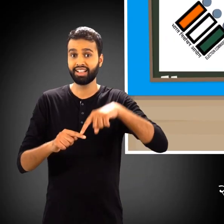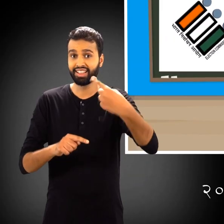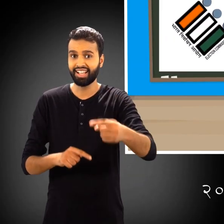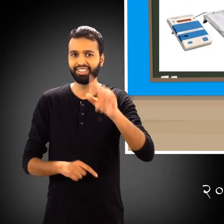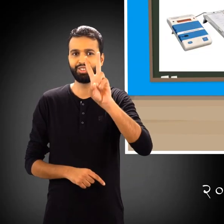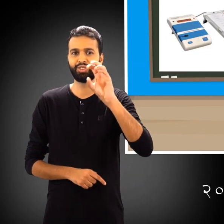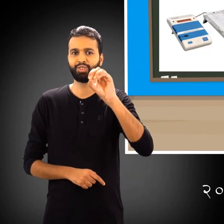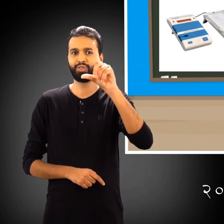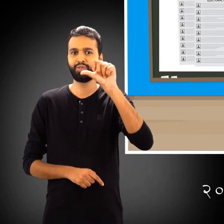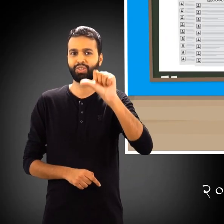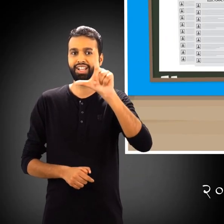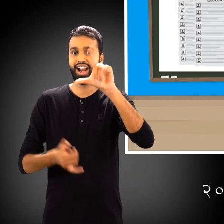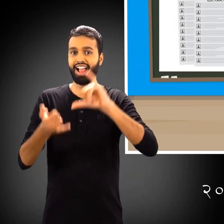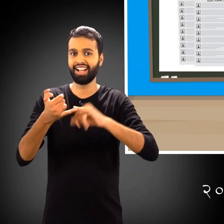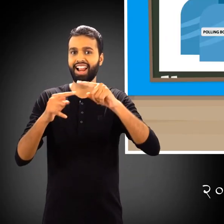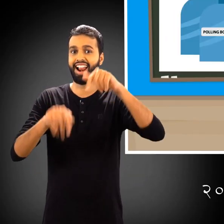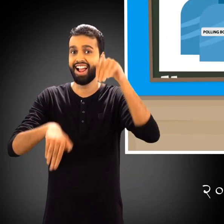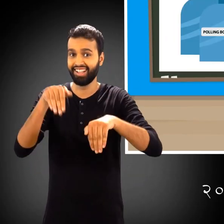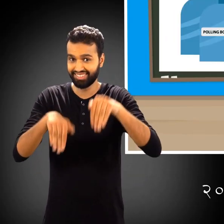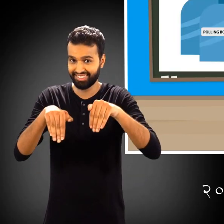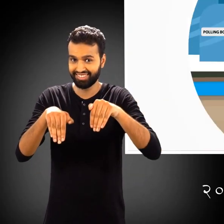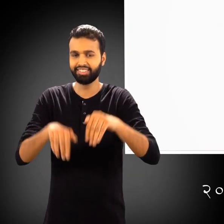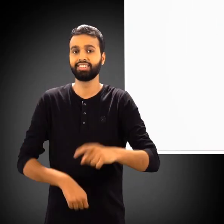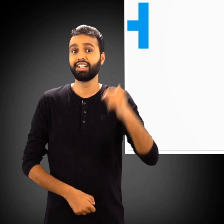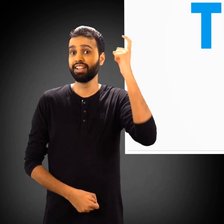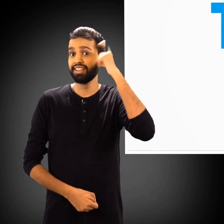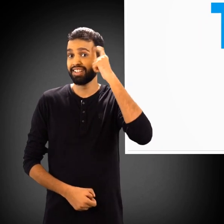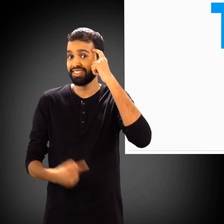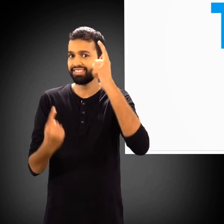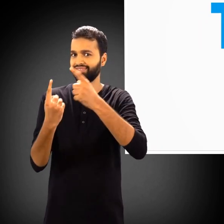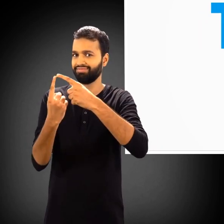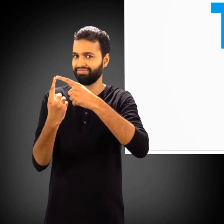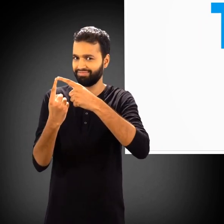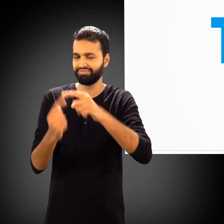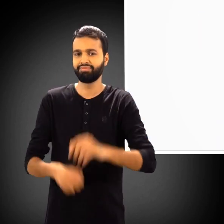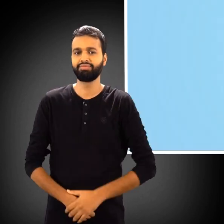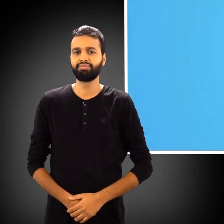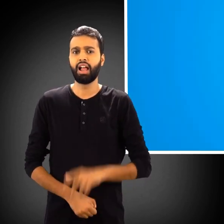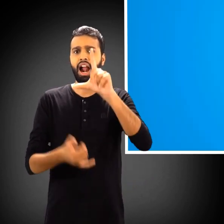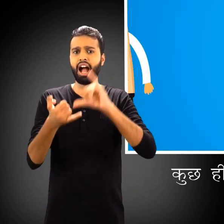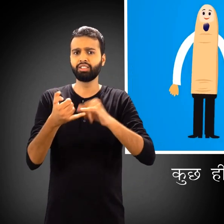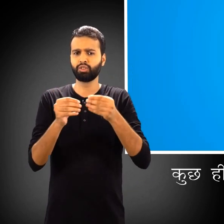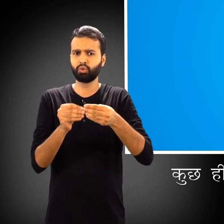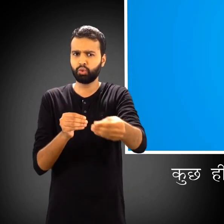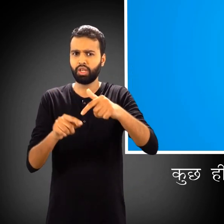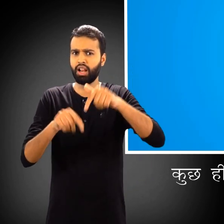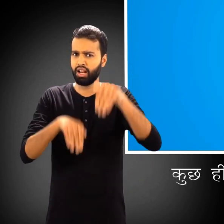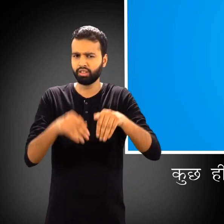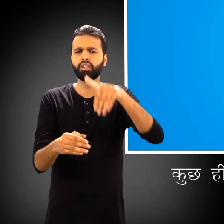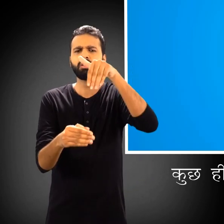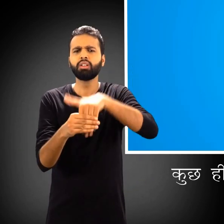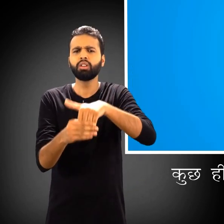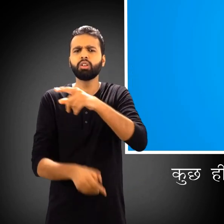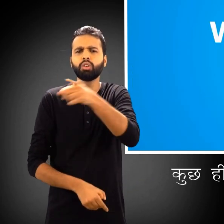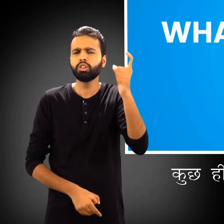दो हजार उन्नीस के लोगसभाचुनाव में सियाही एक विचार कुछ ही महीनों में